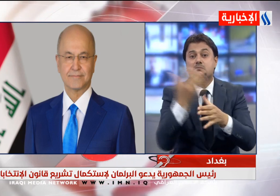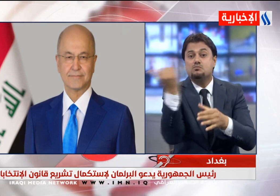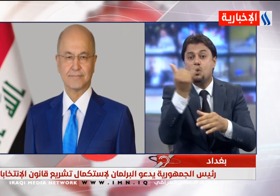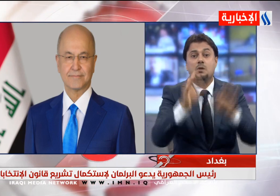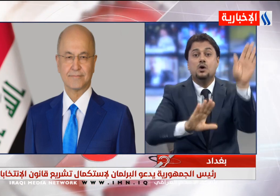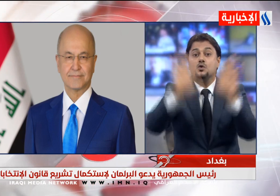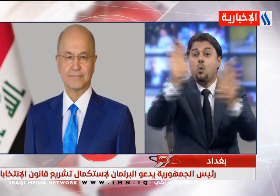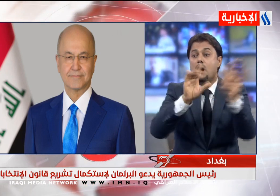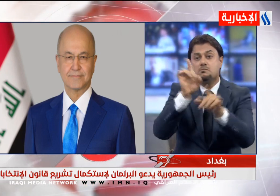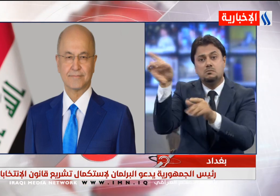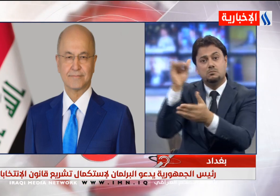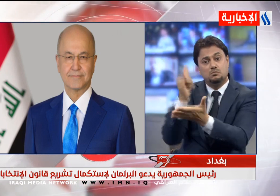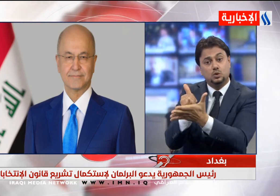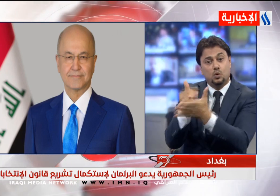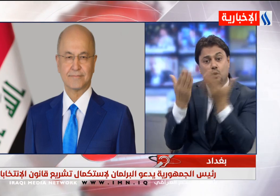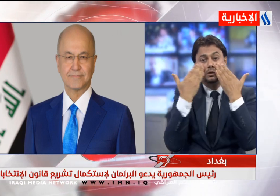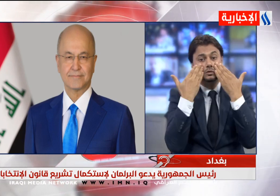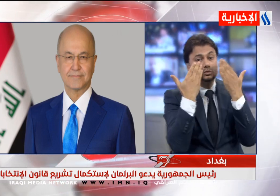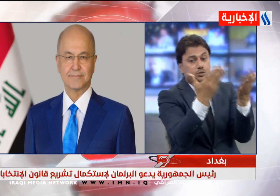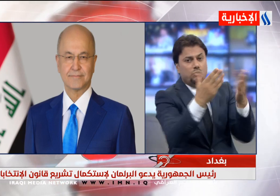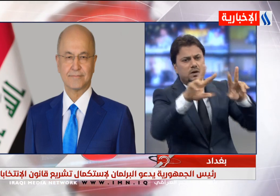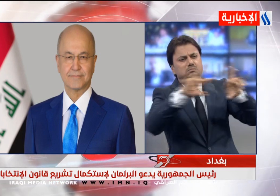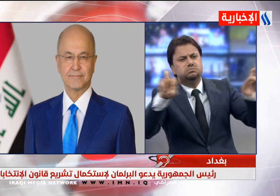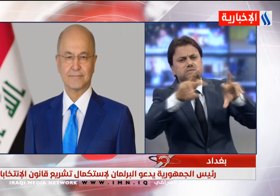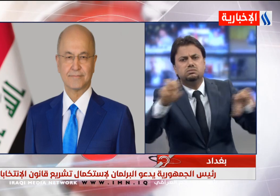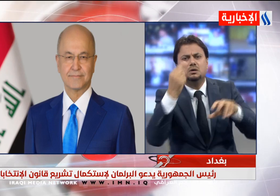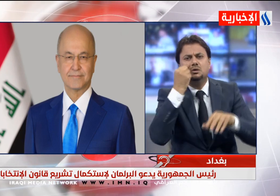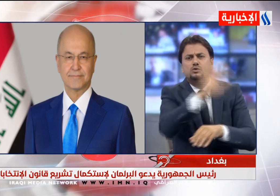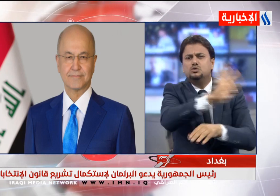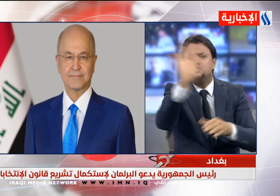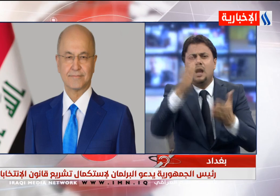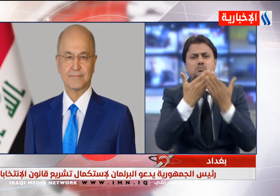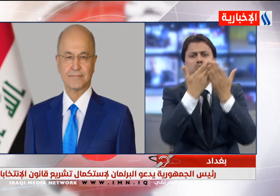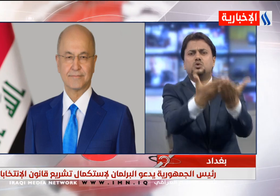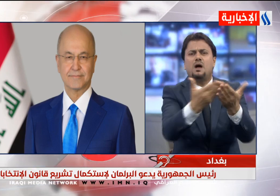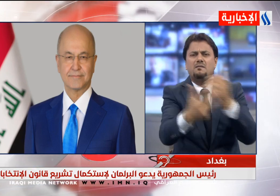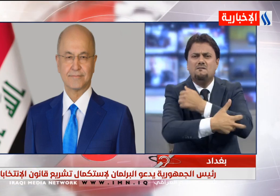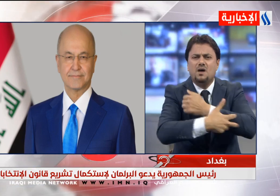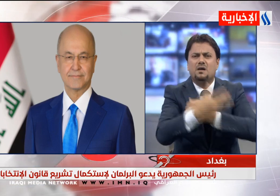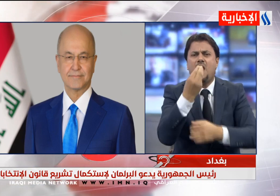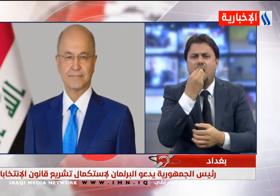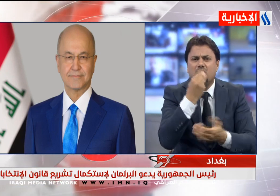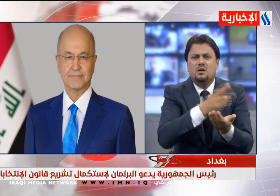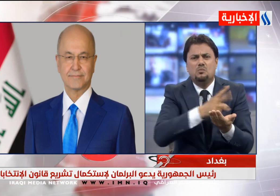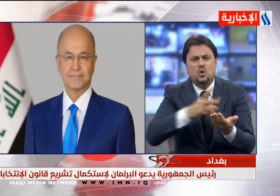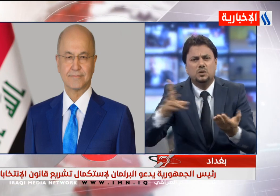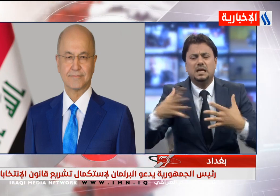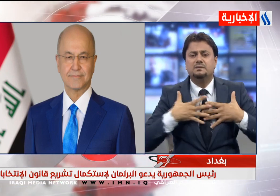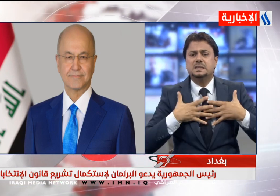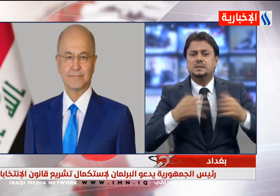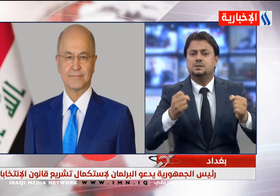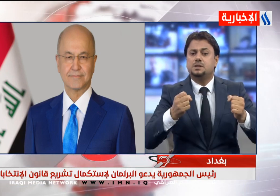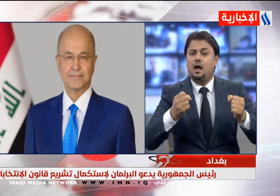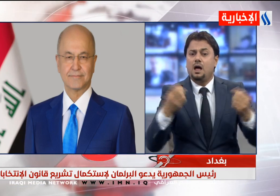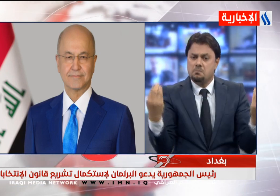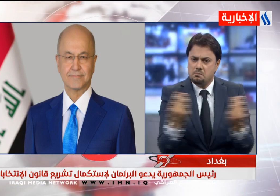التشريعية في تلبية متطلبات المواطنين المعيشية والأمنية والصحية